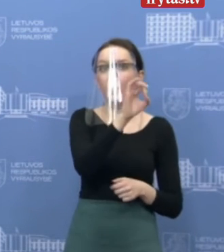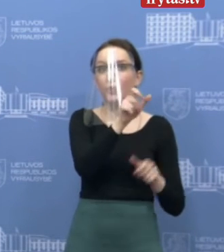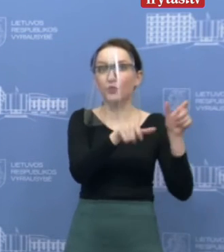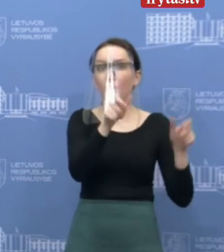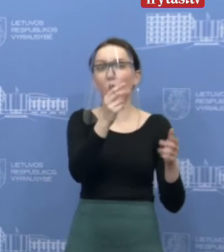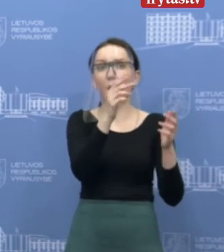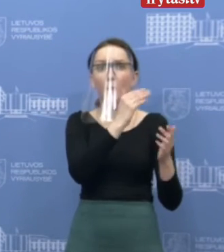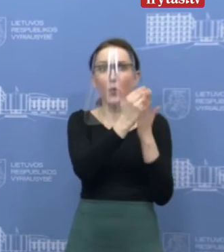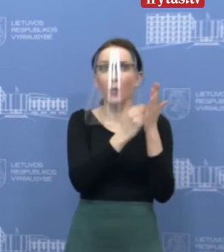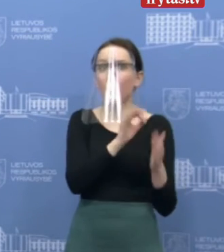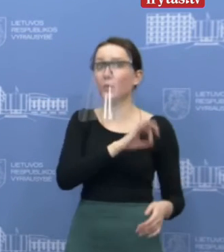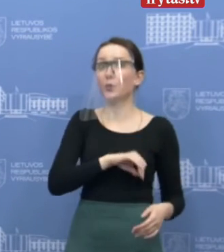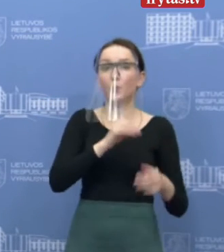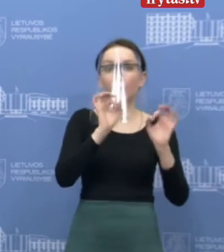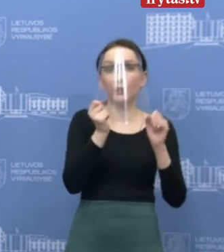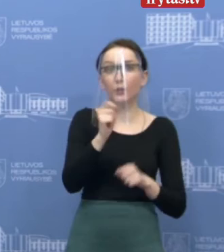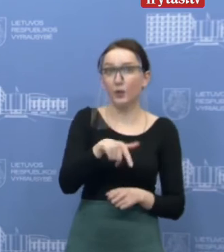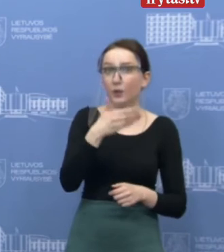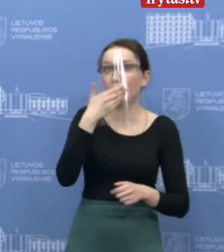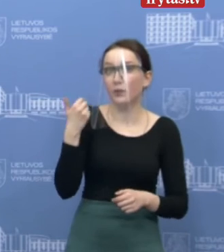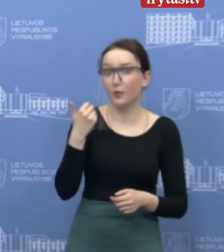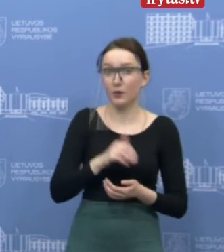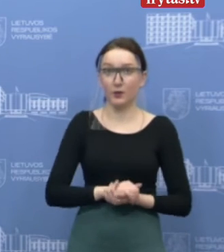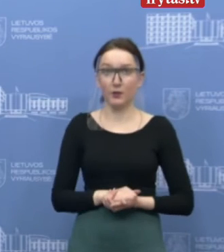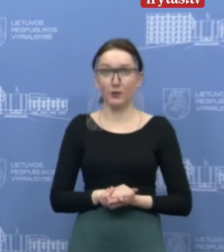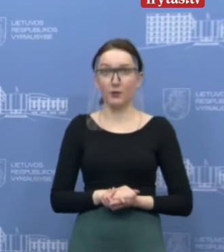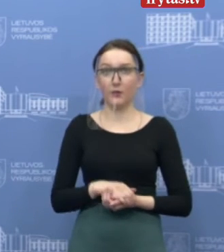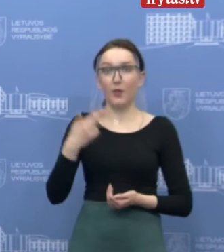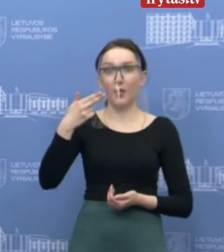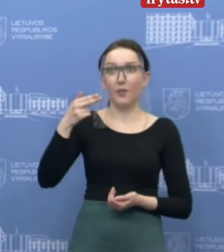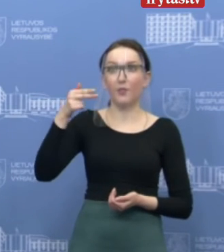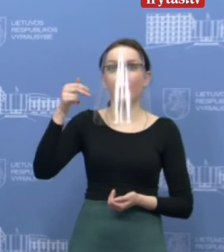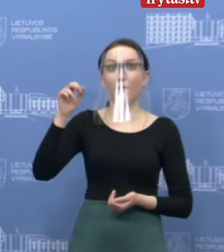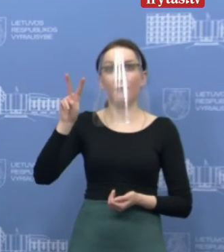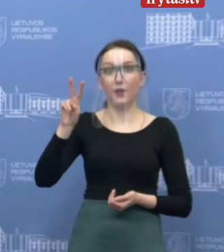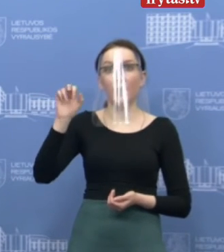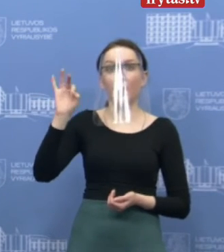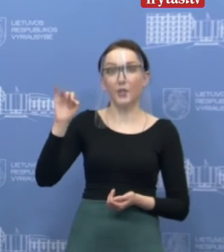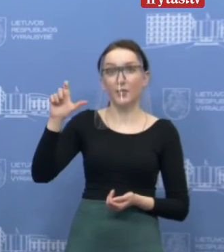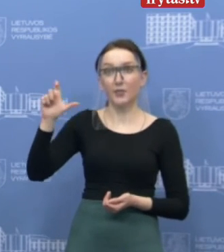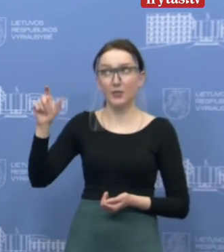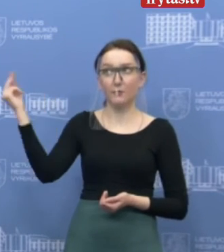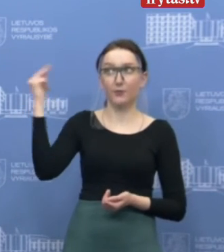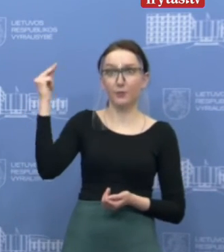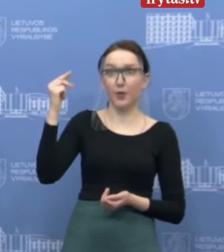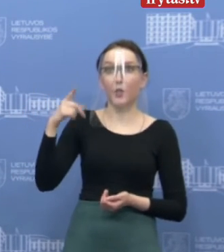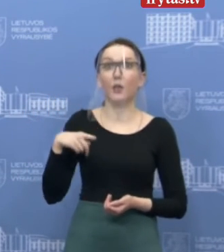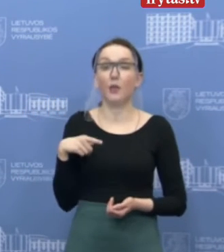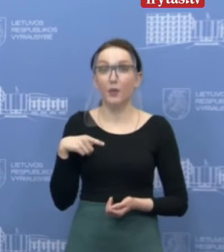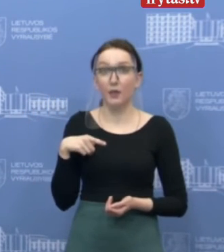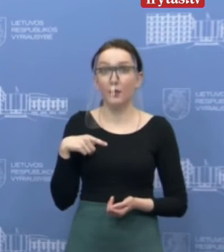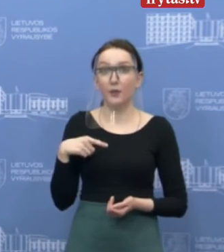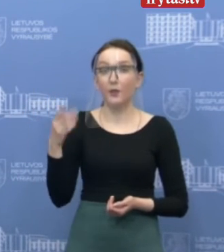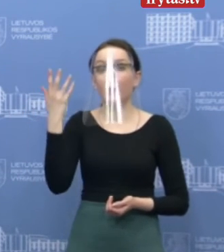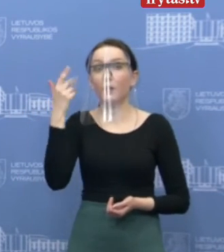dar nesinaudoja programėlę, jie atlaukia NVSC signalo, kas bus